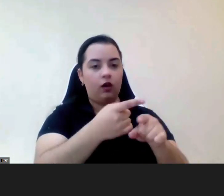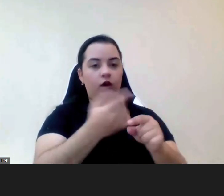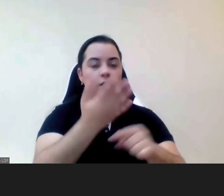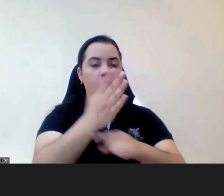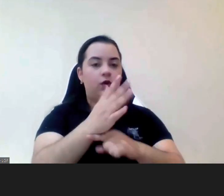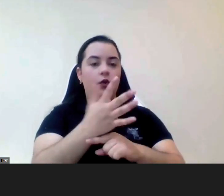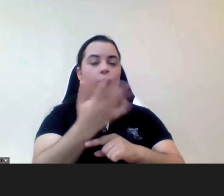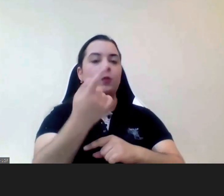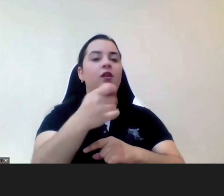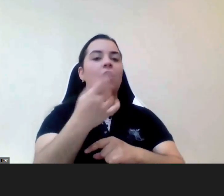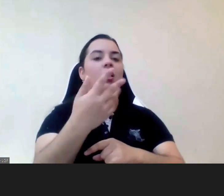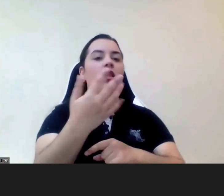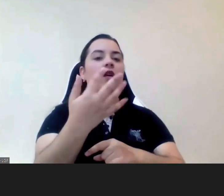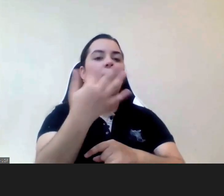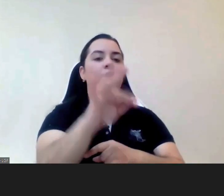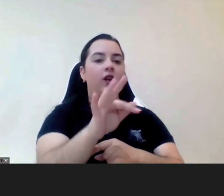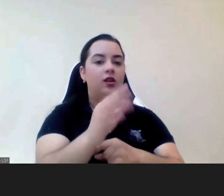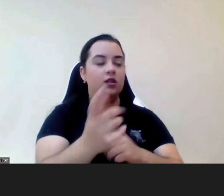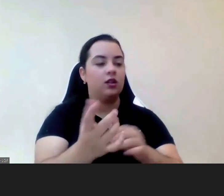instituto e portanto